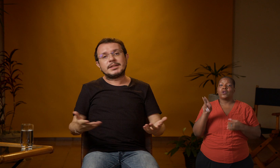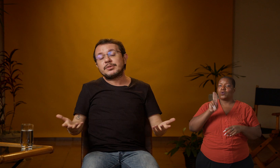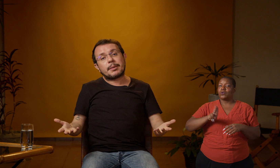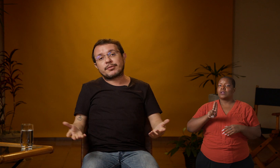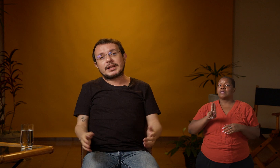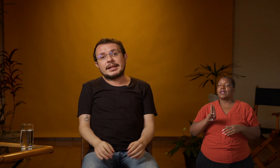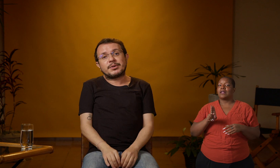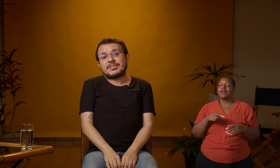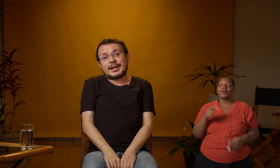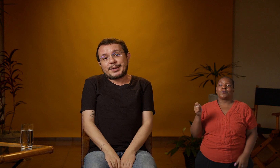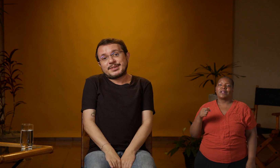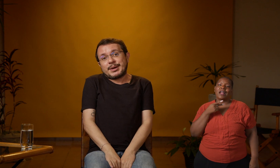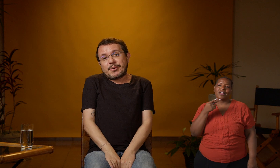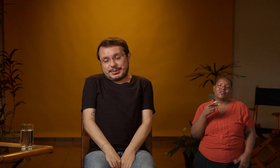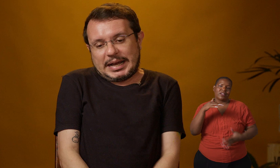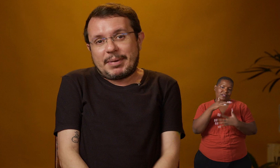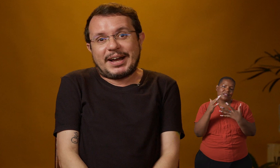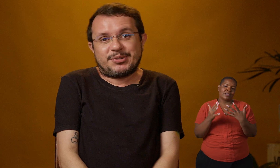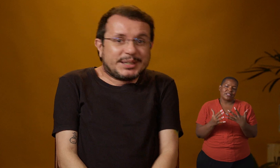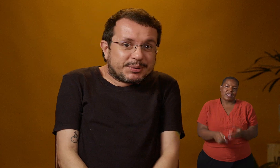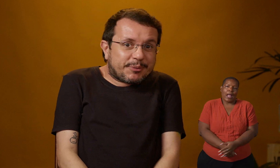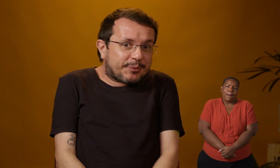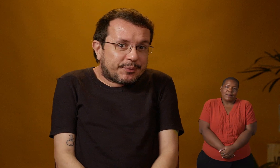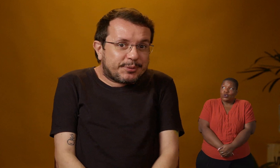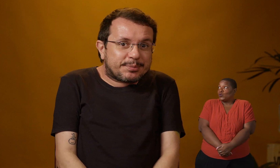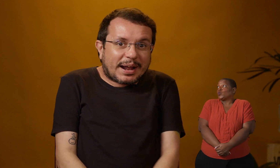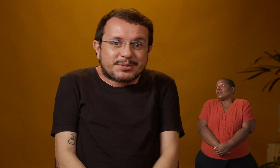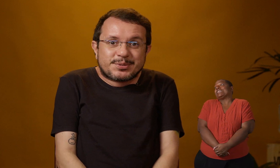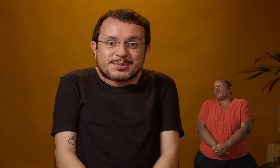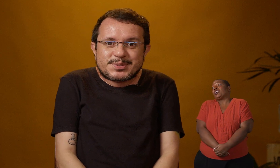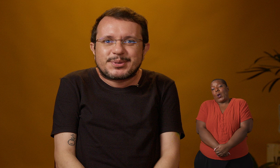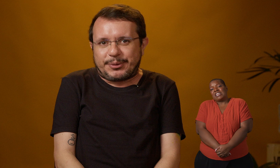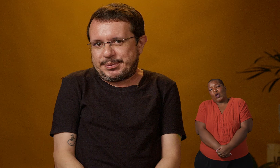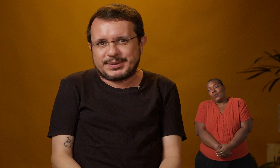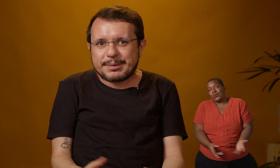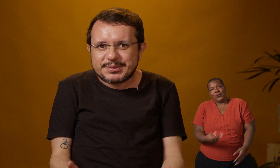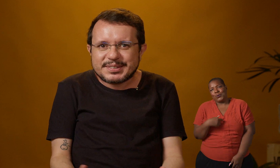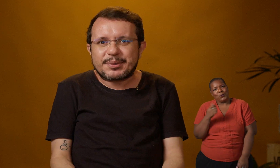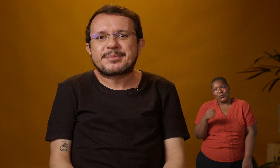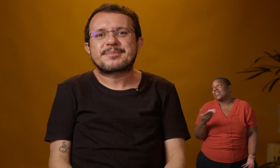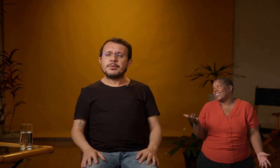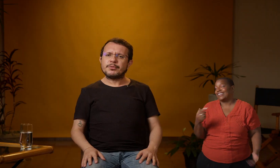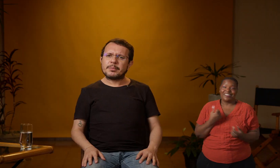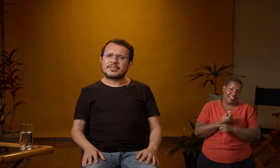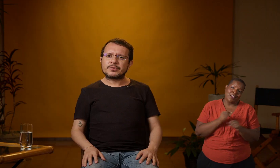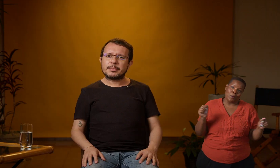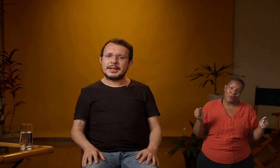Não dá para falar língua de sinais amarradinho com os braços juntos do corpo. É impossível. E uma informação sobre a